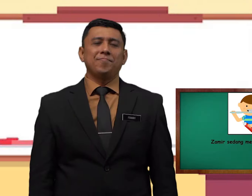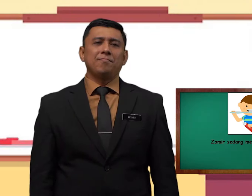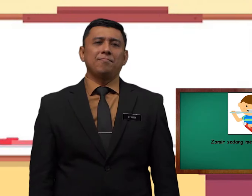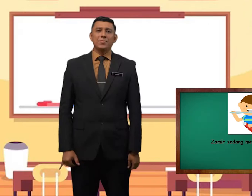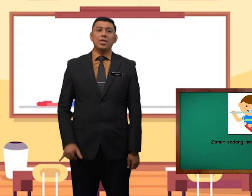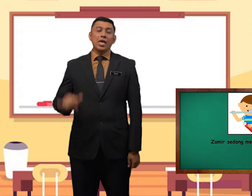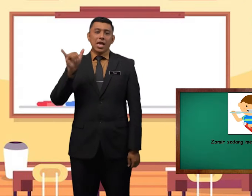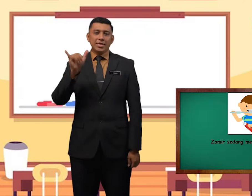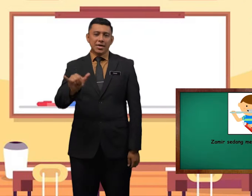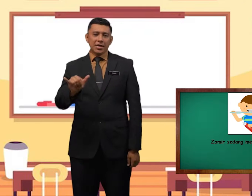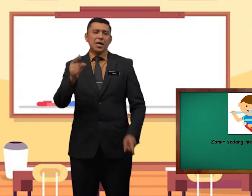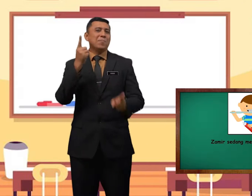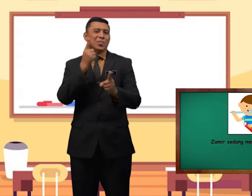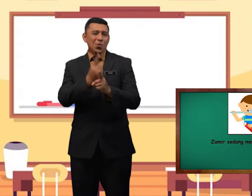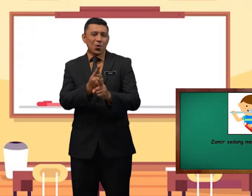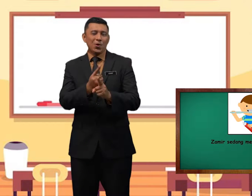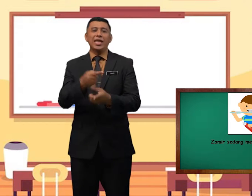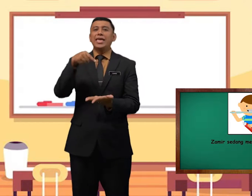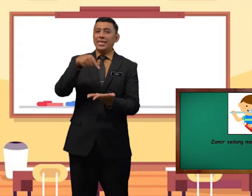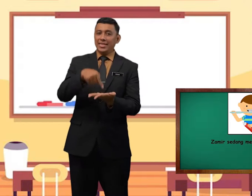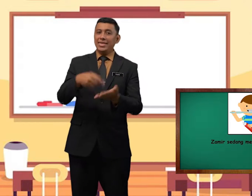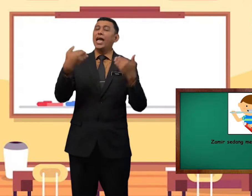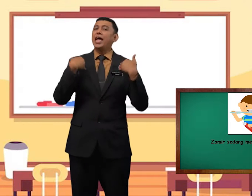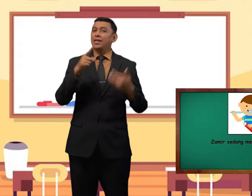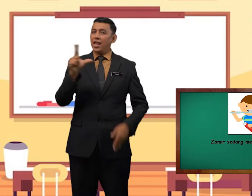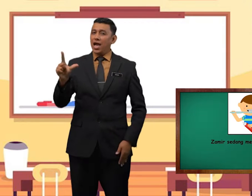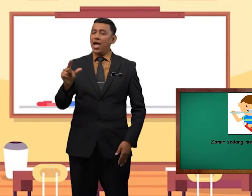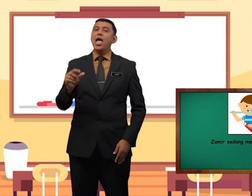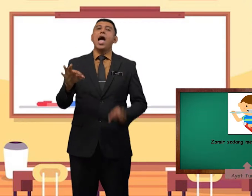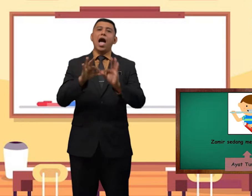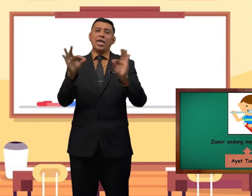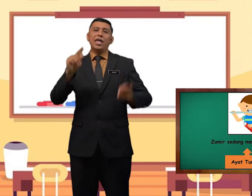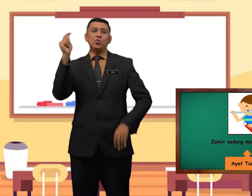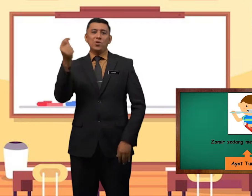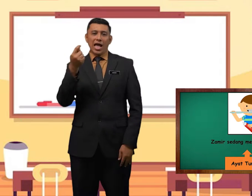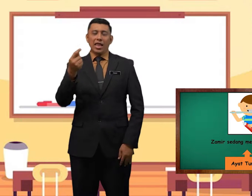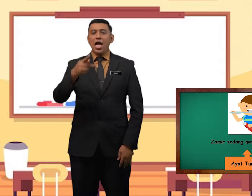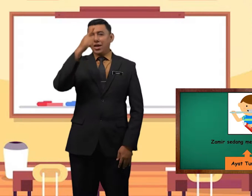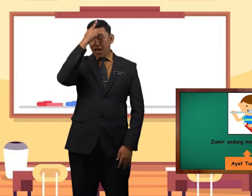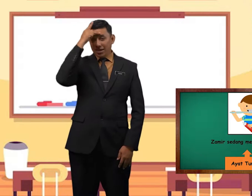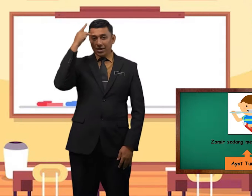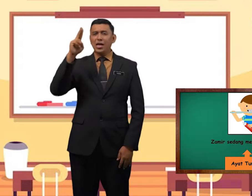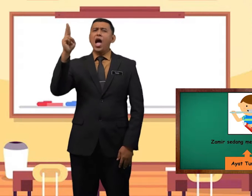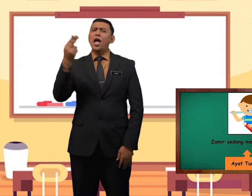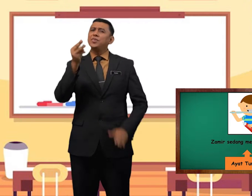Ya, betul. Ini adalah ayat tunggal kerana hanya